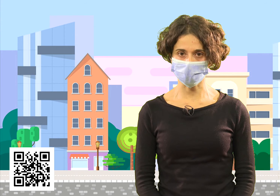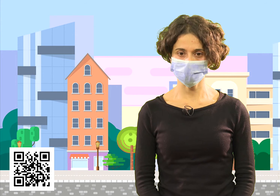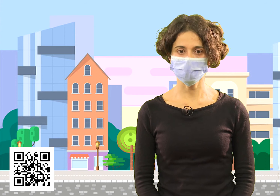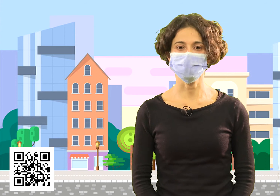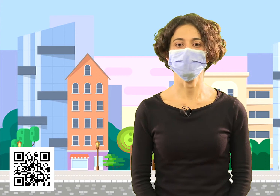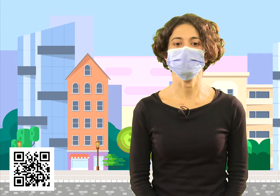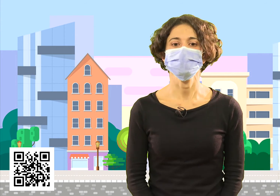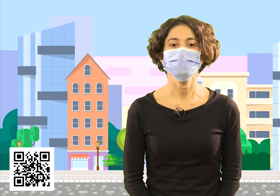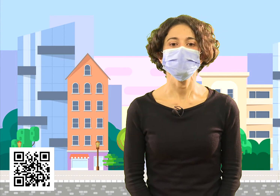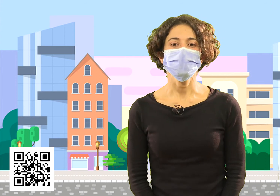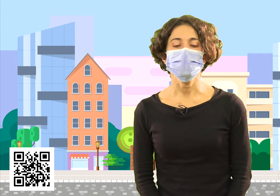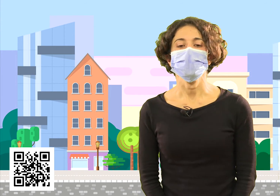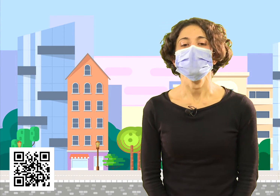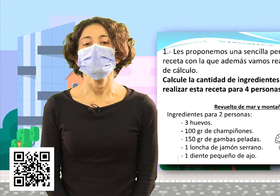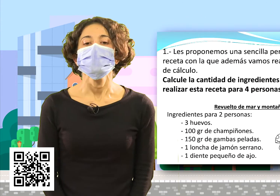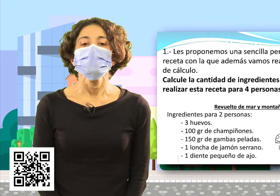cálculo.